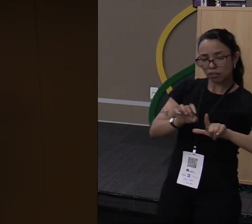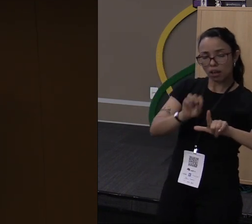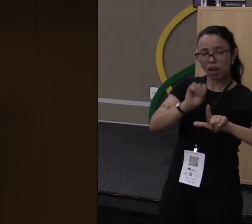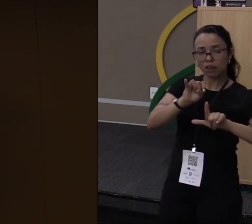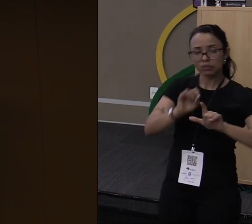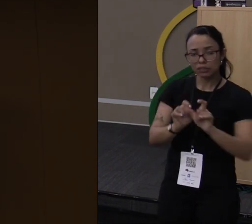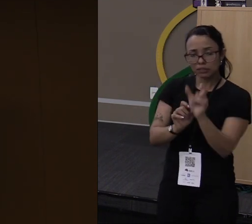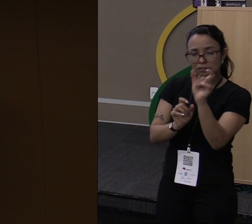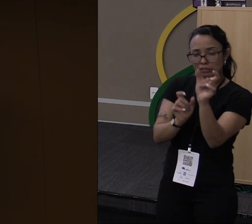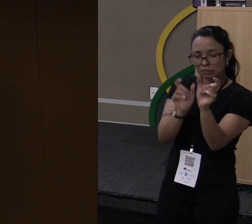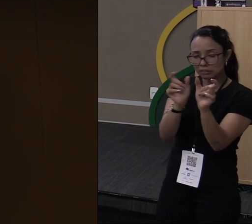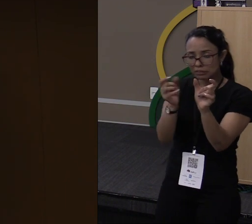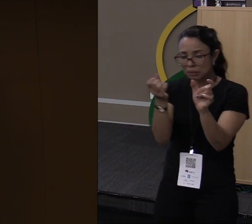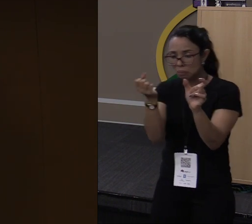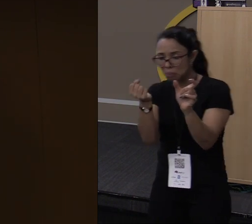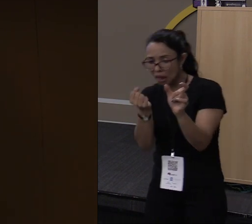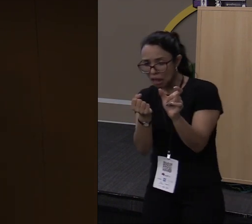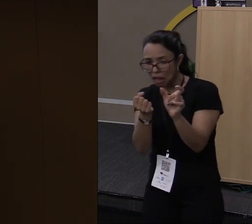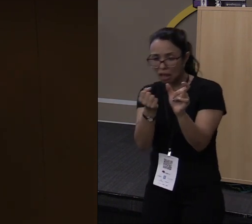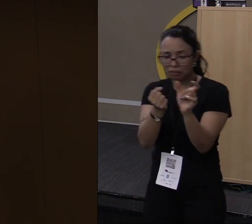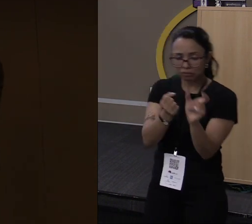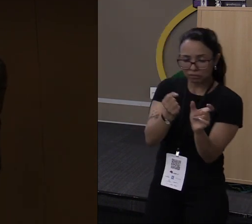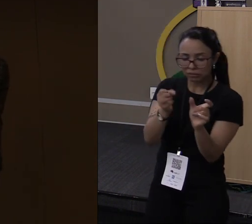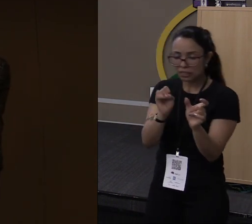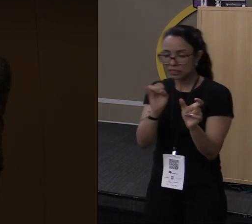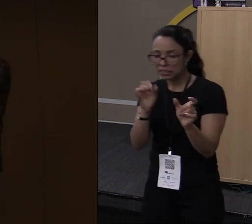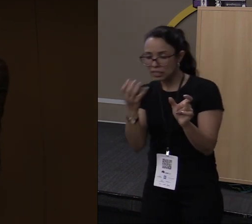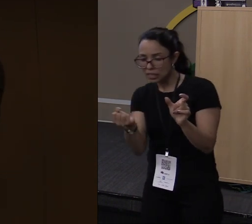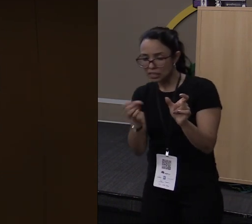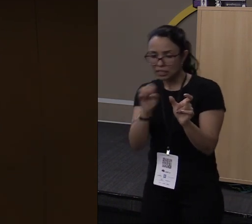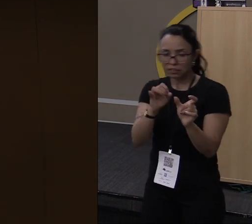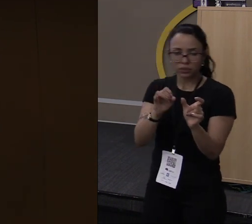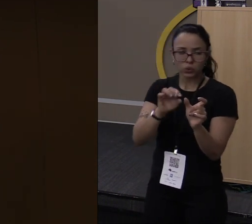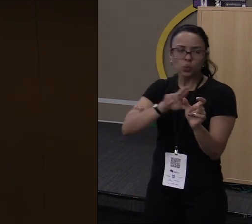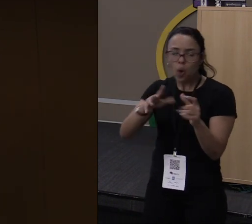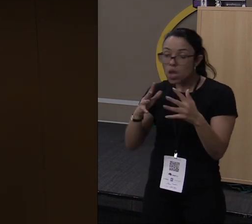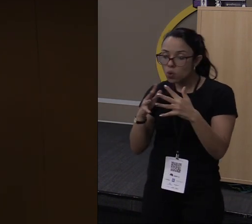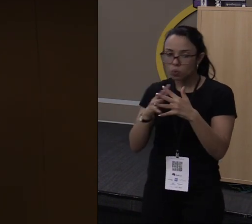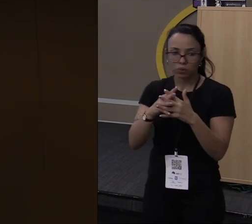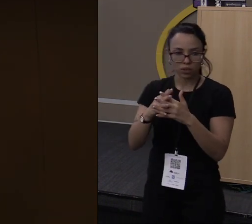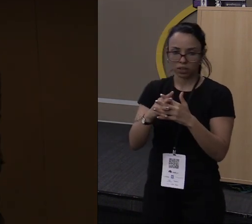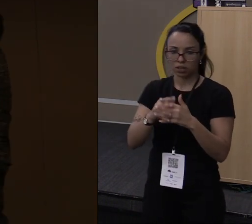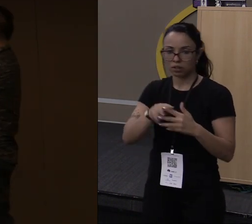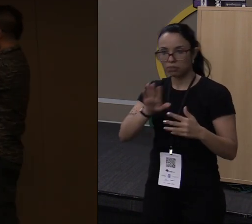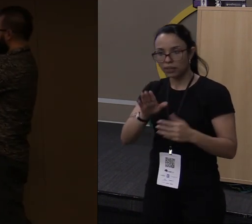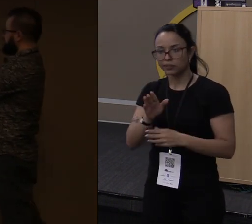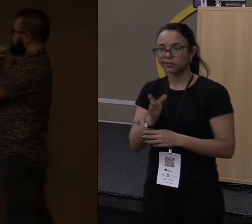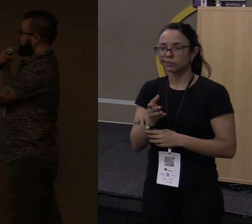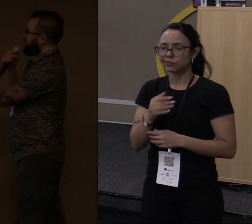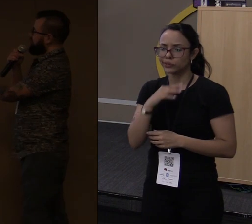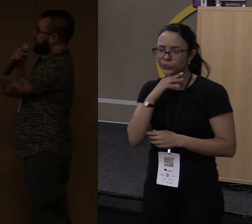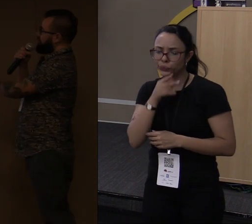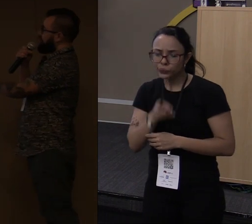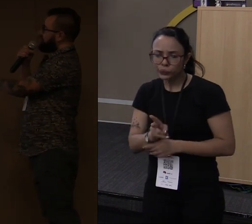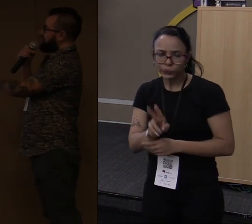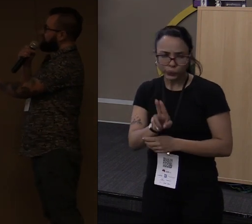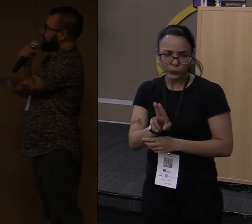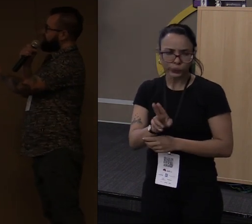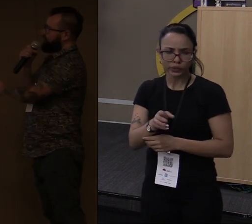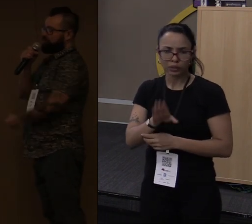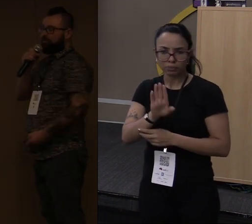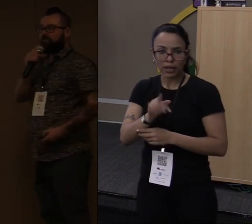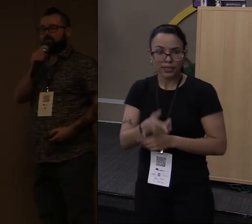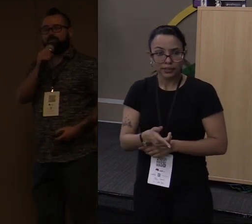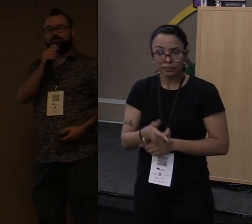versão do Ruby, não é e por aí vai. Ou seja, não é tão complicado, mas é ruimzinho de manter. Só que ele conseguiu ser 10